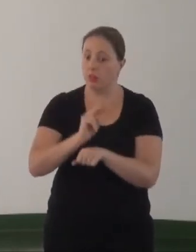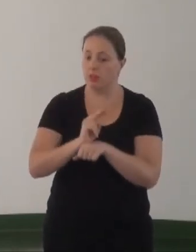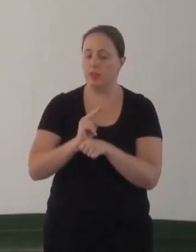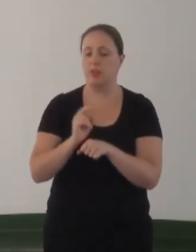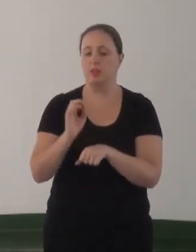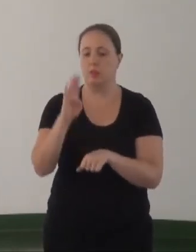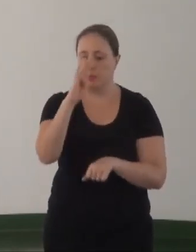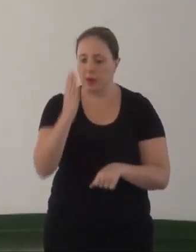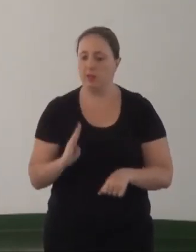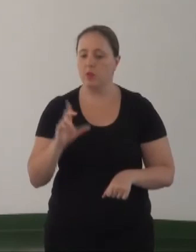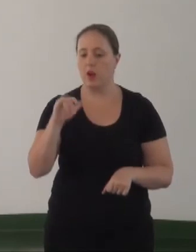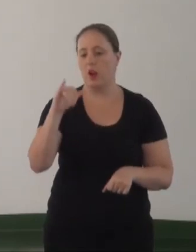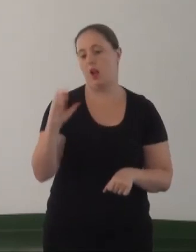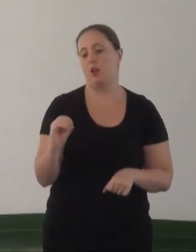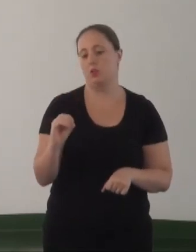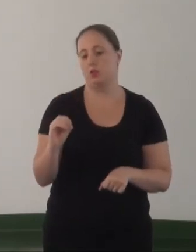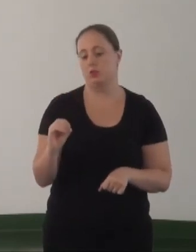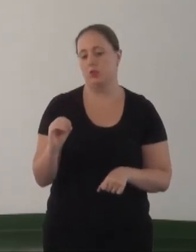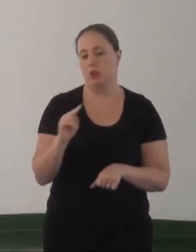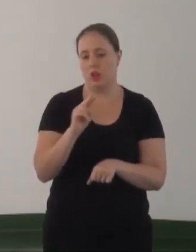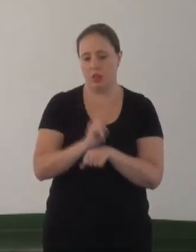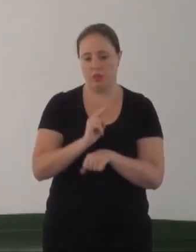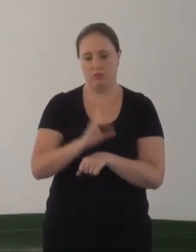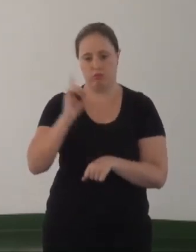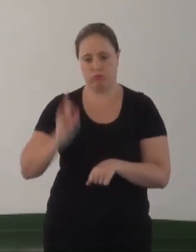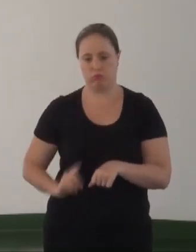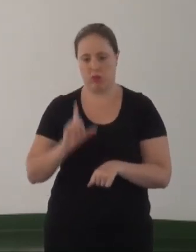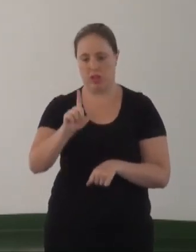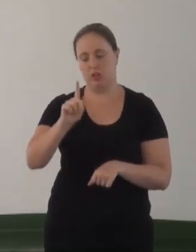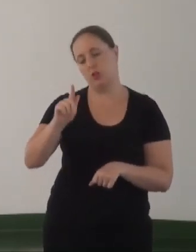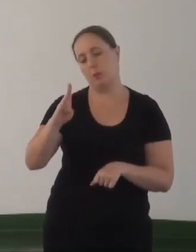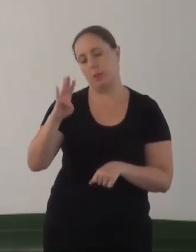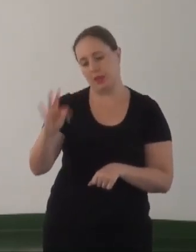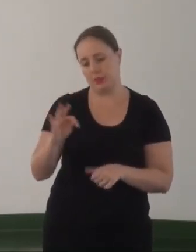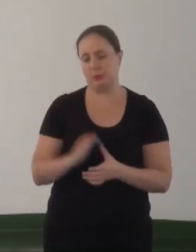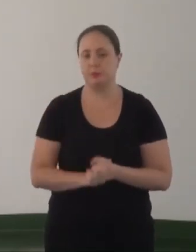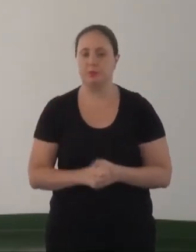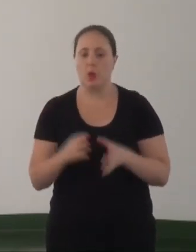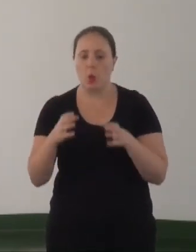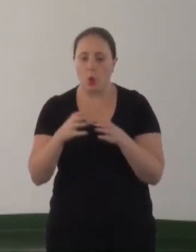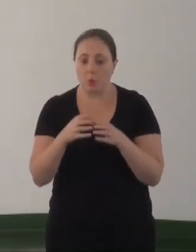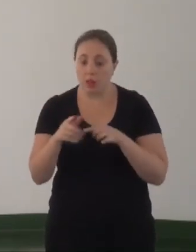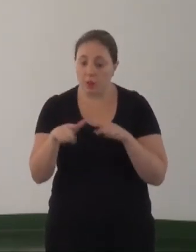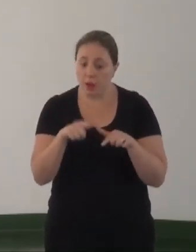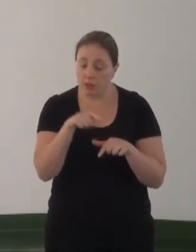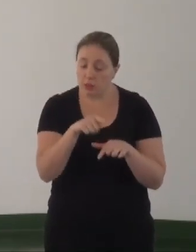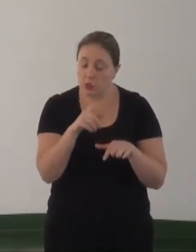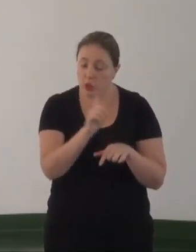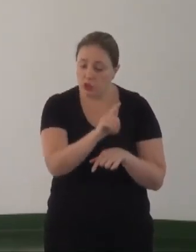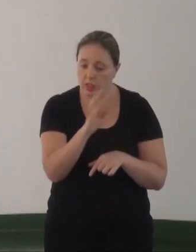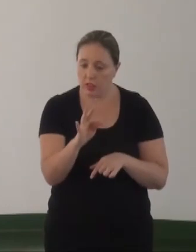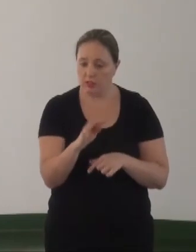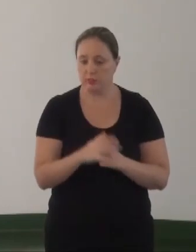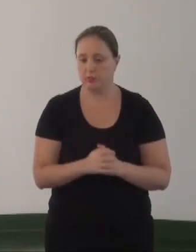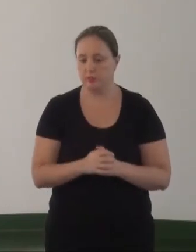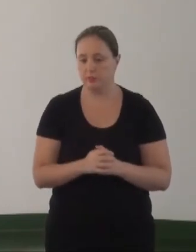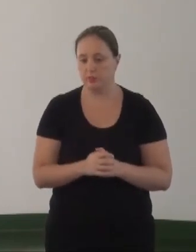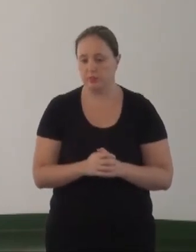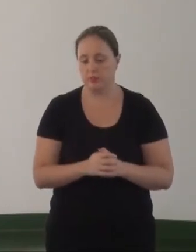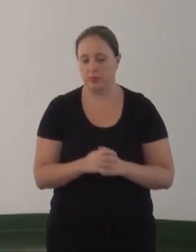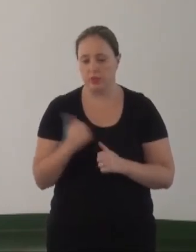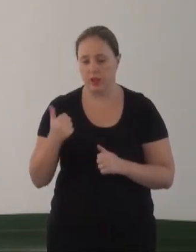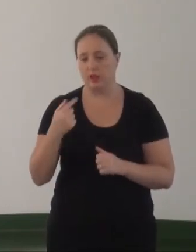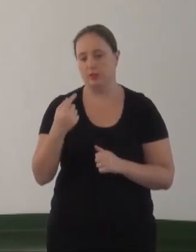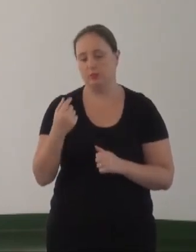dos direitos da população LGBT. Os membros que trabalharam nesse grupo, porque as pessoas poderão ter dúvida, eu, e aqui está